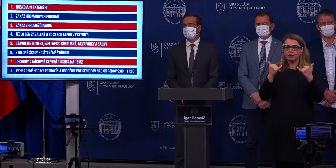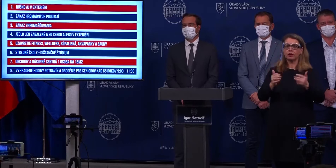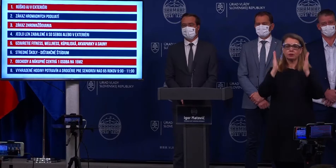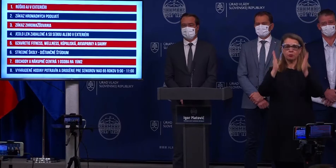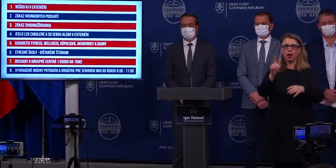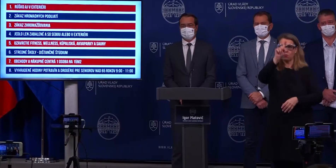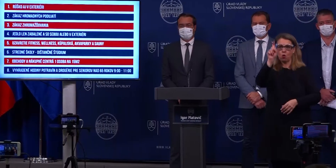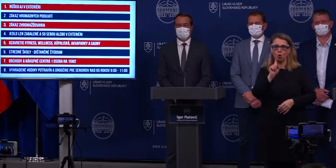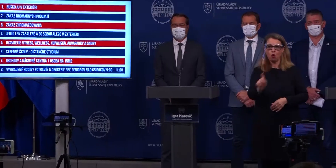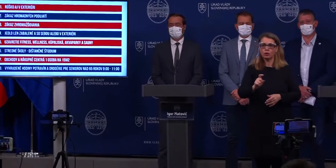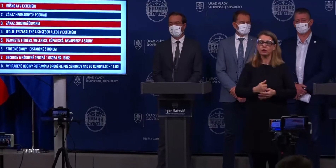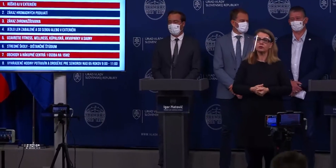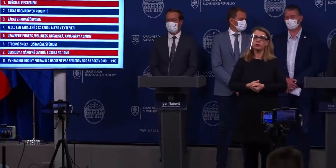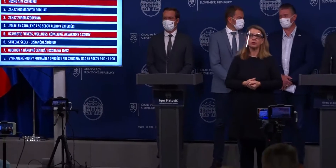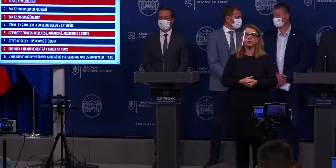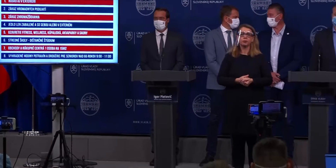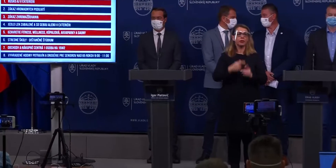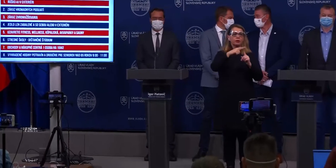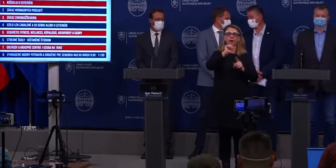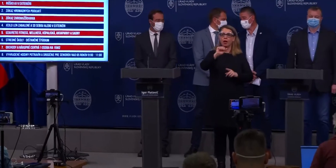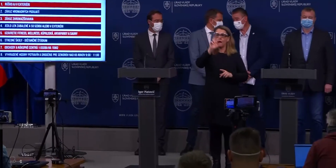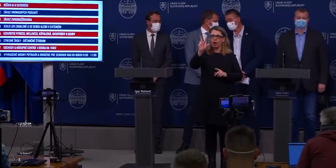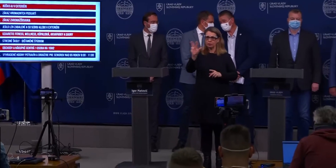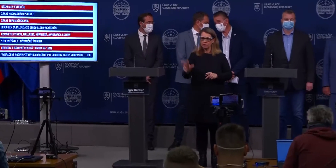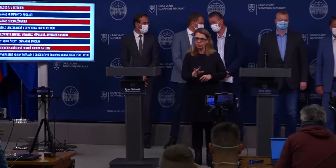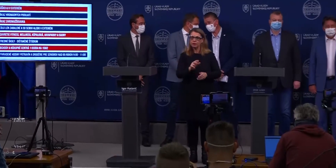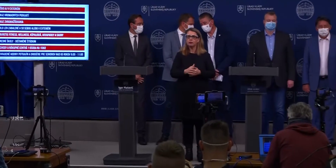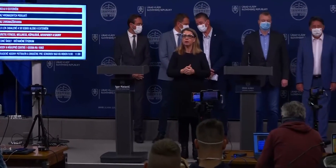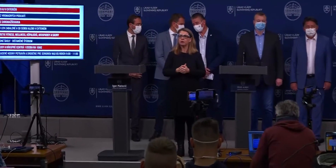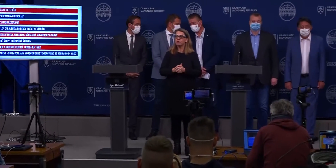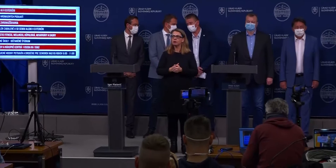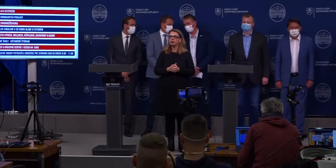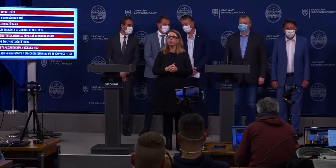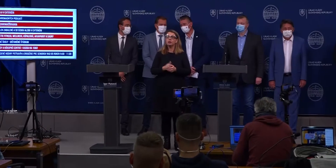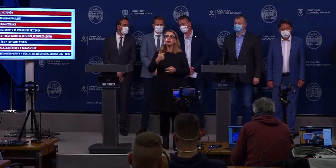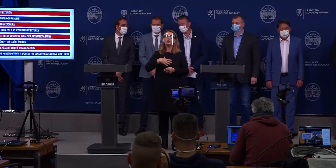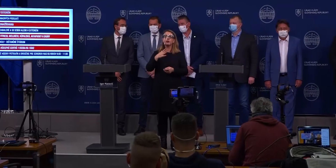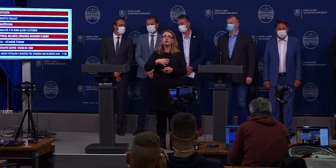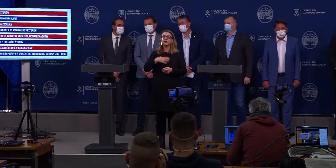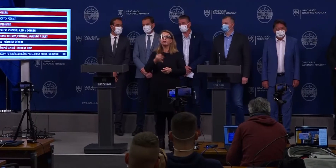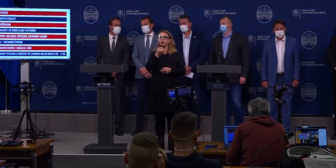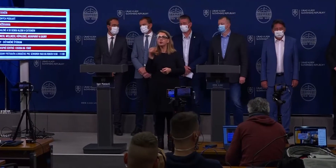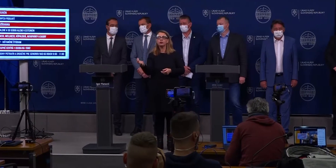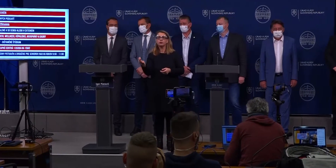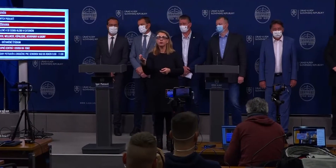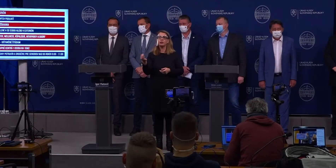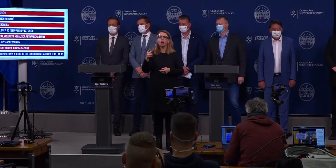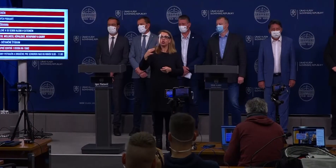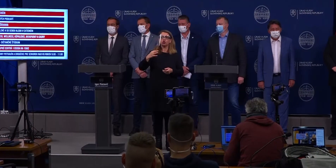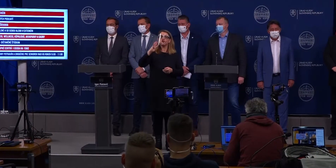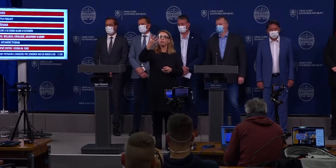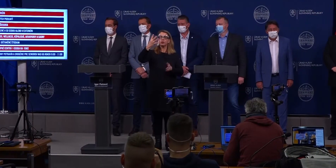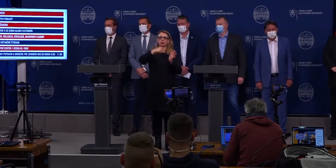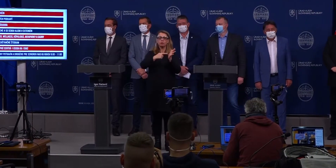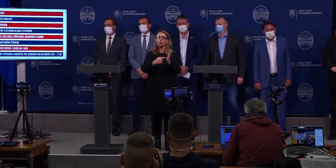vaše otázky, milí kolegovia. Takže nech sa páči, Teatry. Dobrý deň, Šivák, Televízia, Teatry. Chcem sa prosím opýtať na ten štvrtý